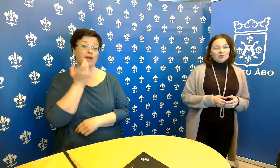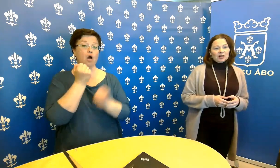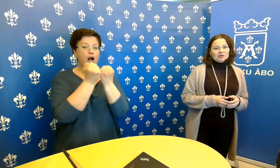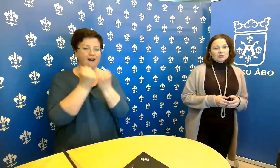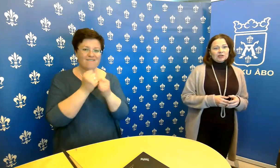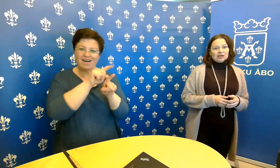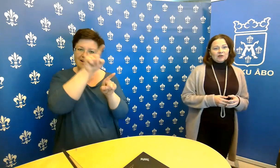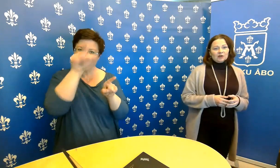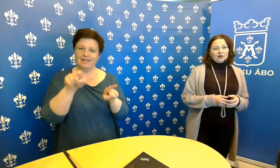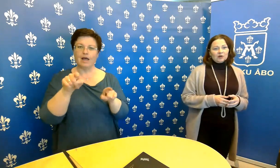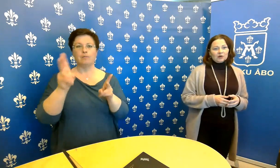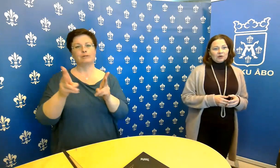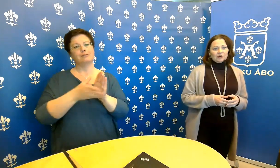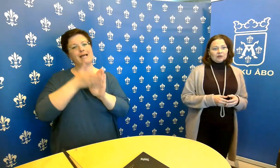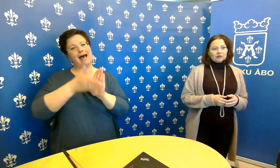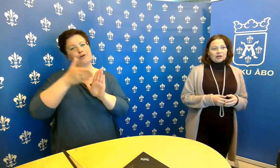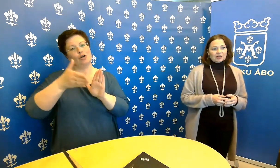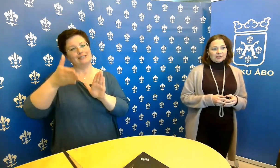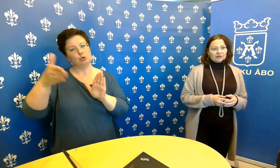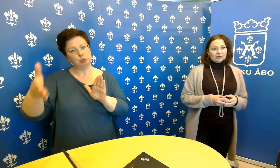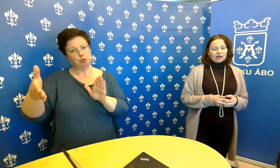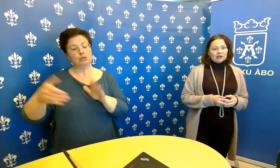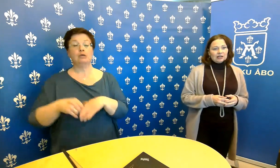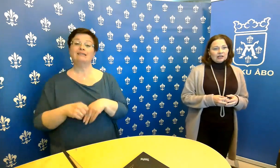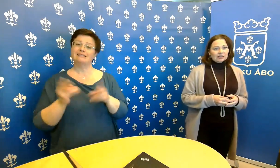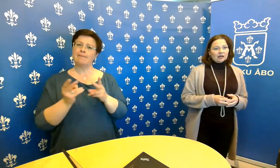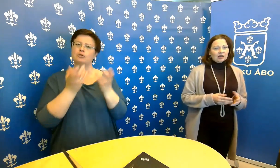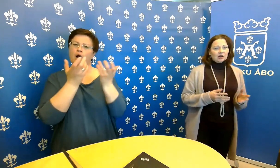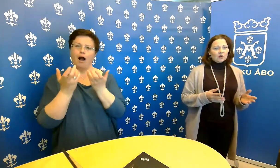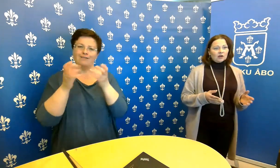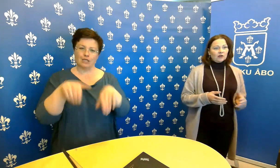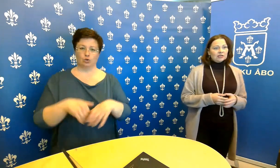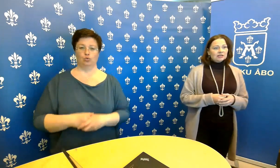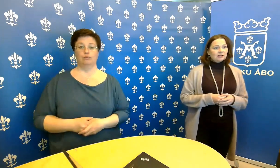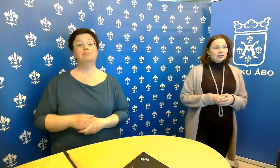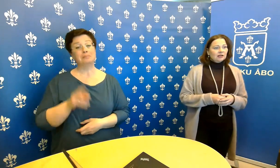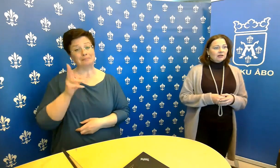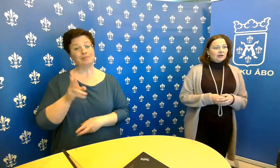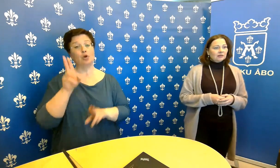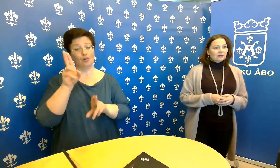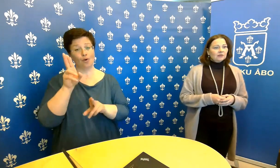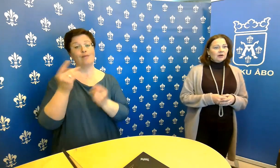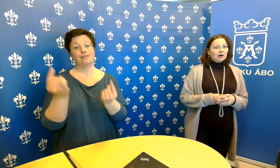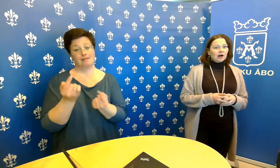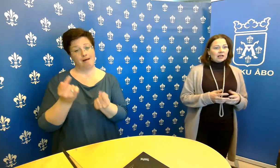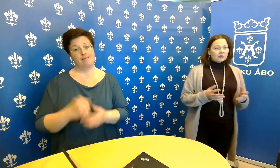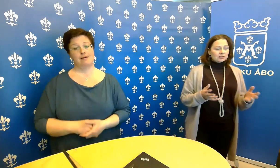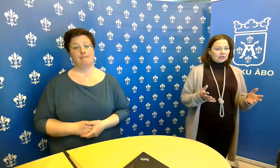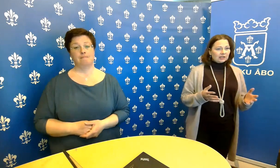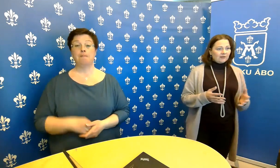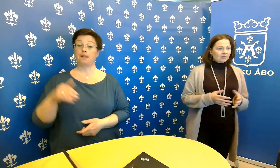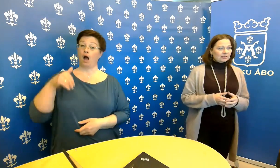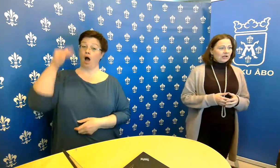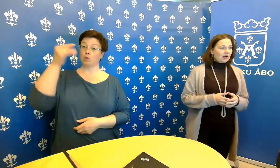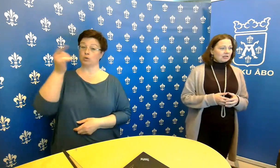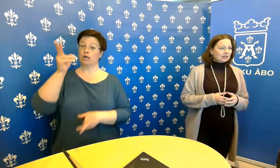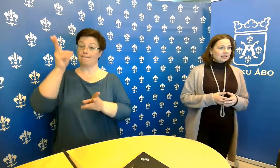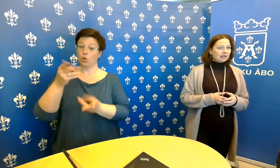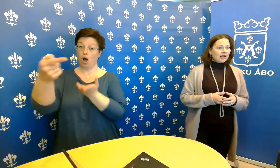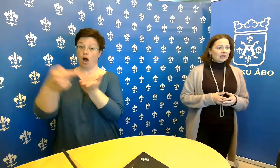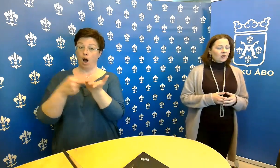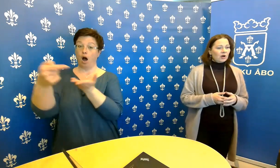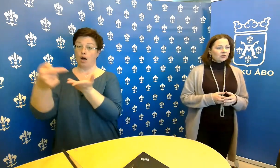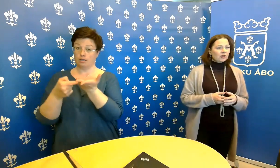säännönmukaisuutta, niin on kaivattu. Tämä on aika luonnollista. Aikuisillakin varmasti